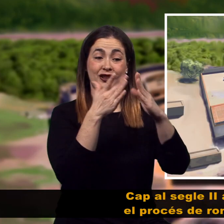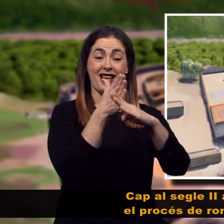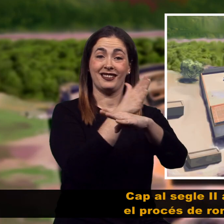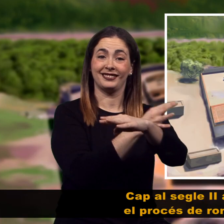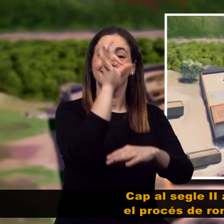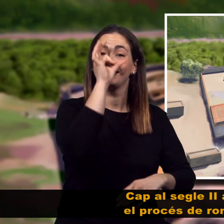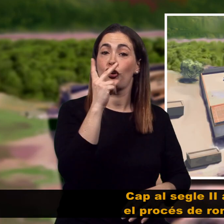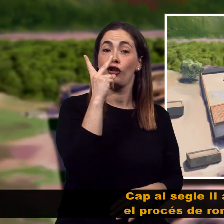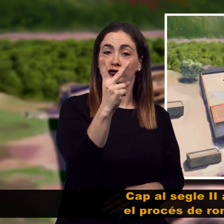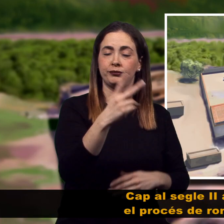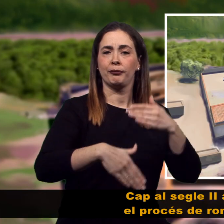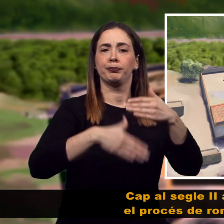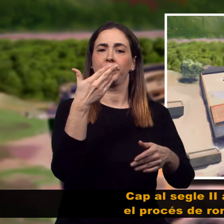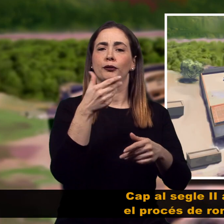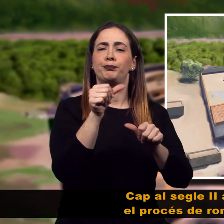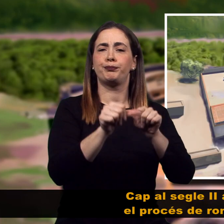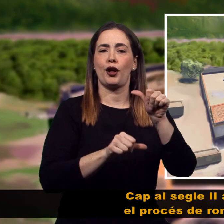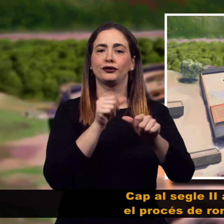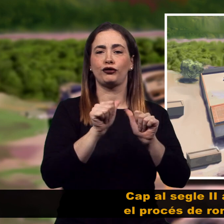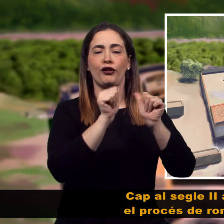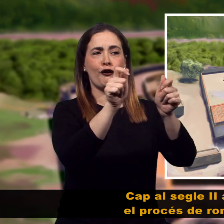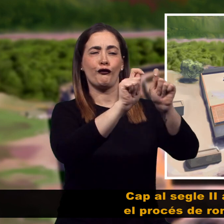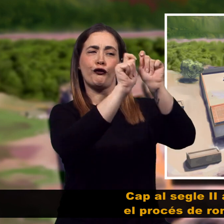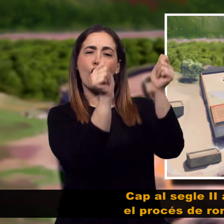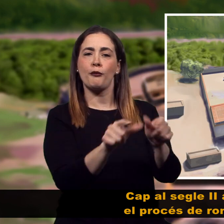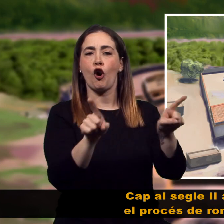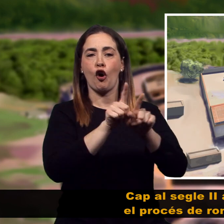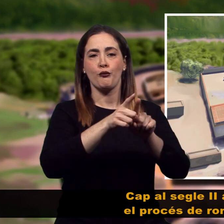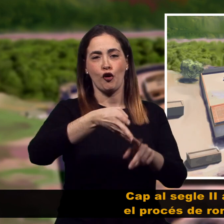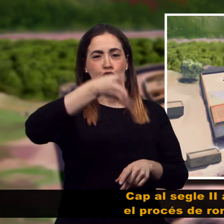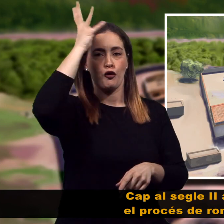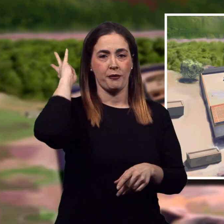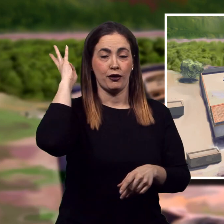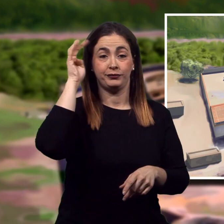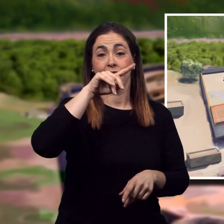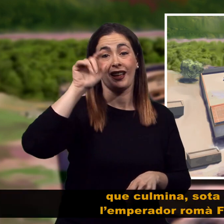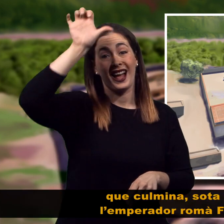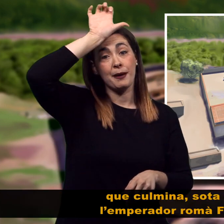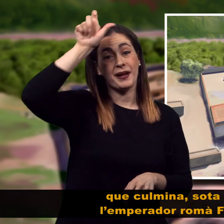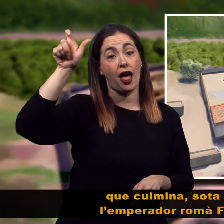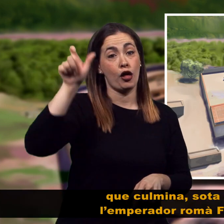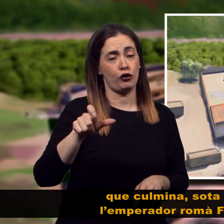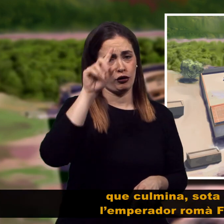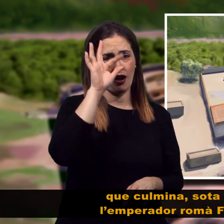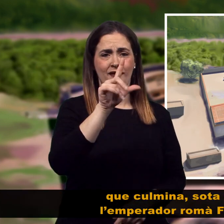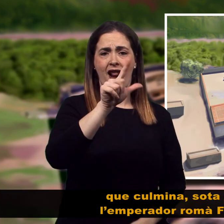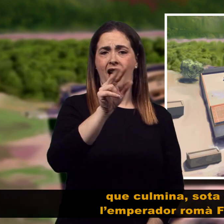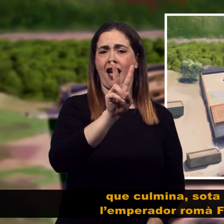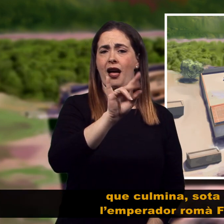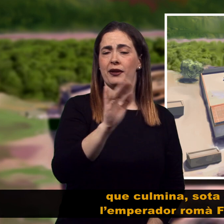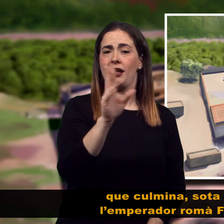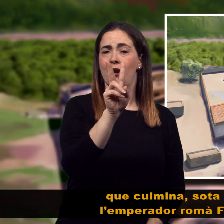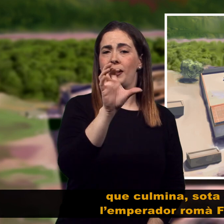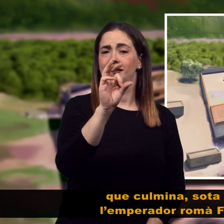Cap al segle II abans de Crist, s'inicia el procés de romanització, que culmina, sota el mandat de l'emperador romà Flavi